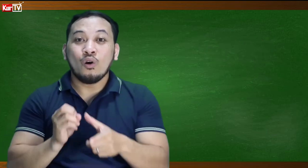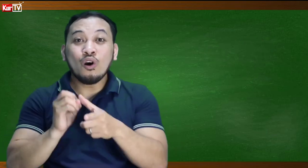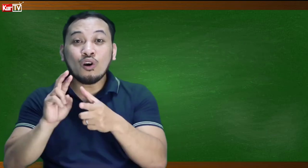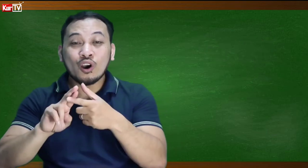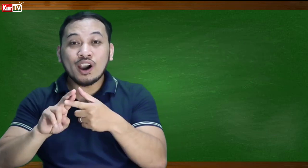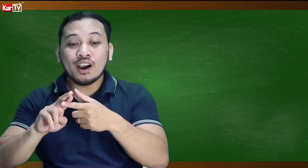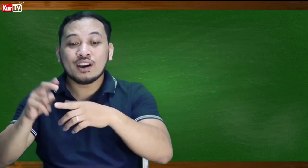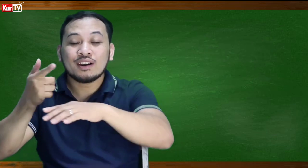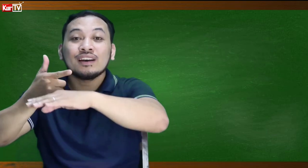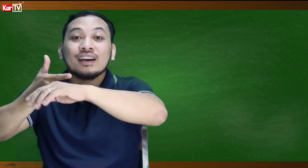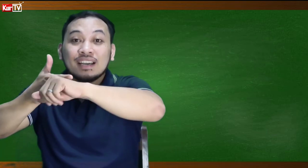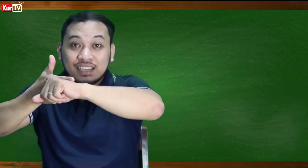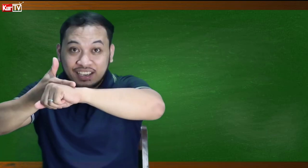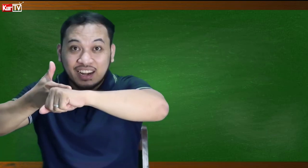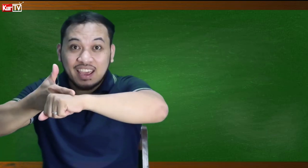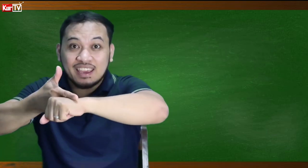or gray